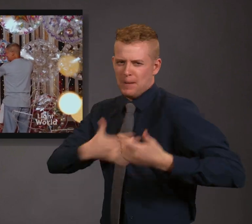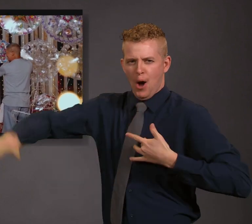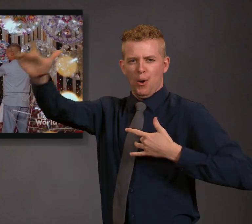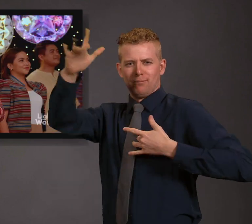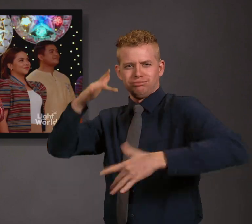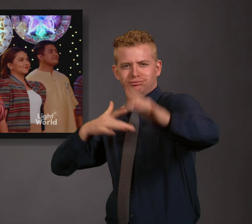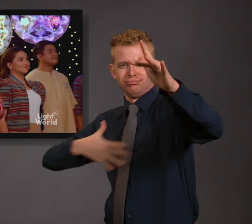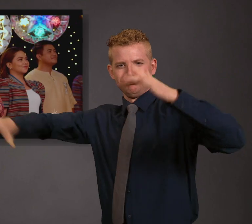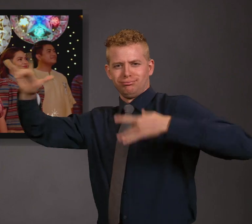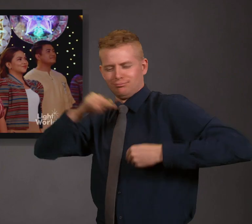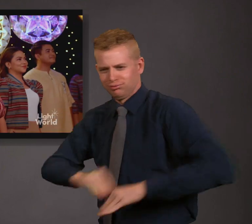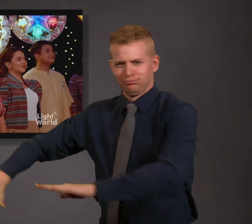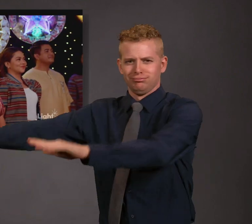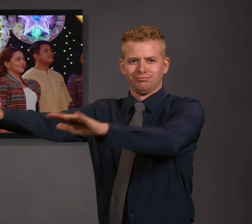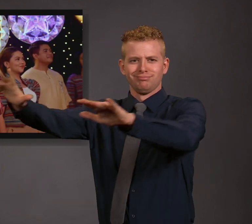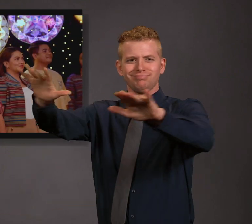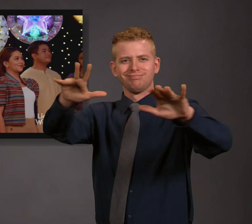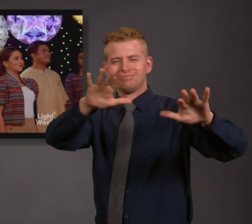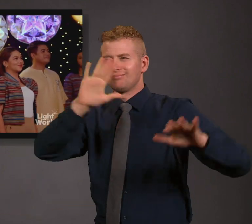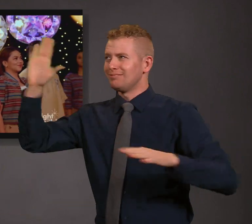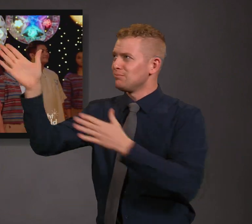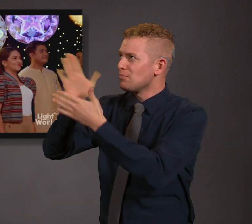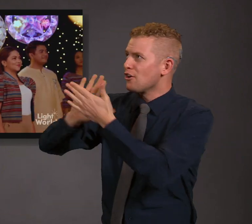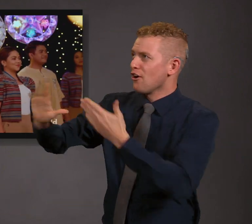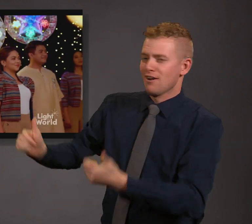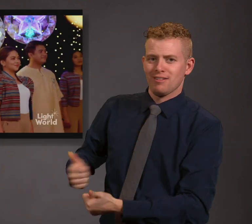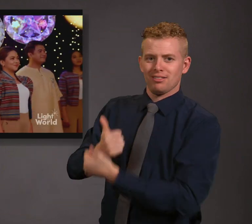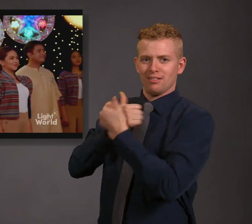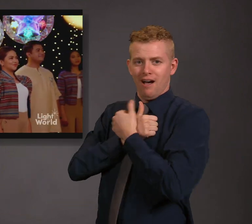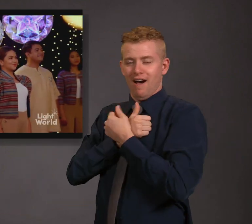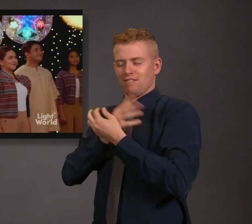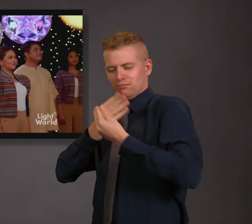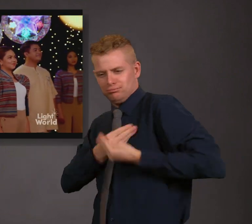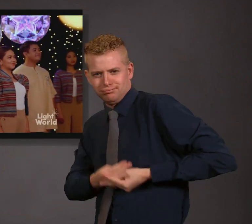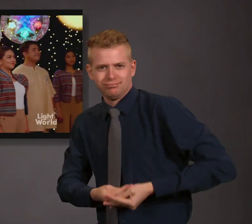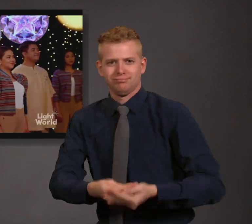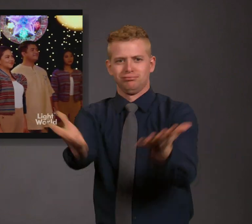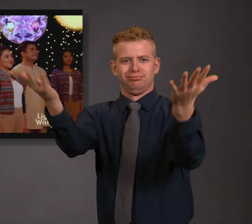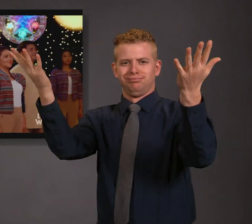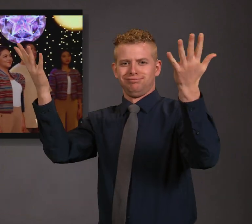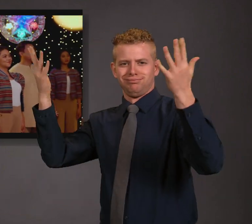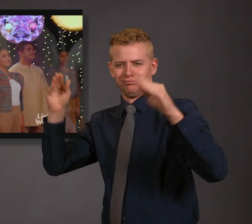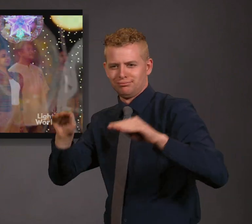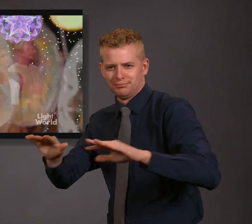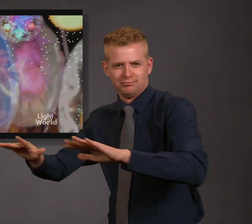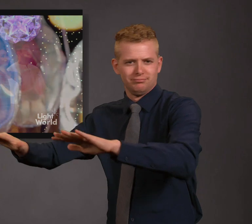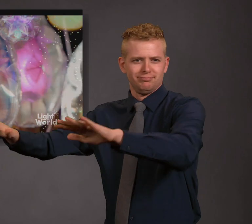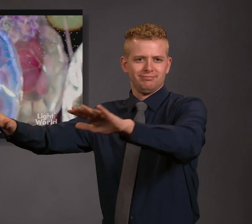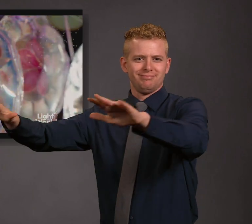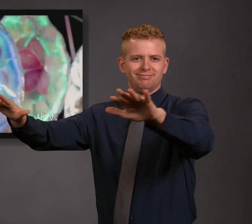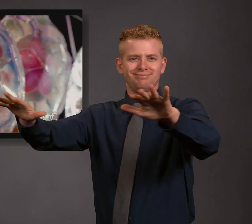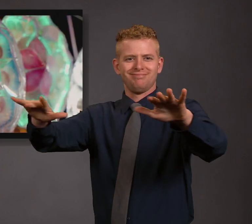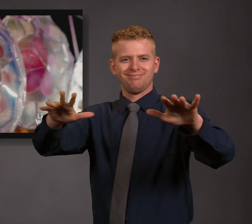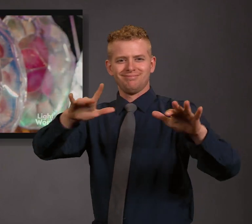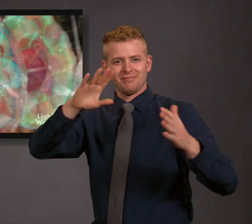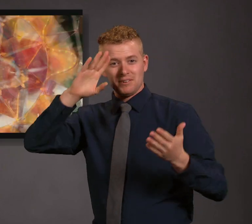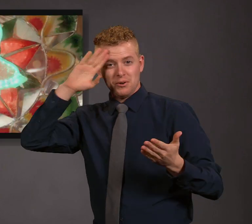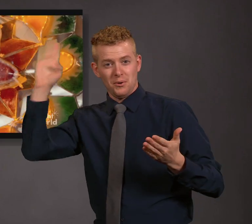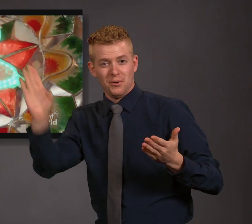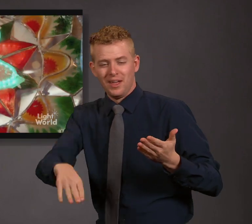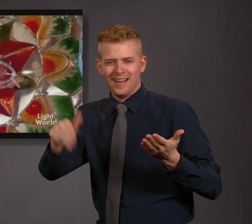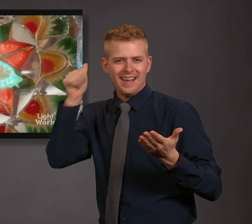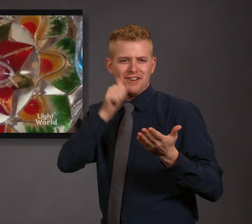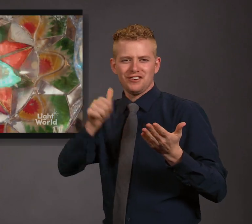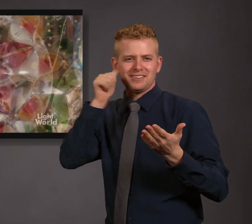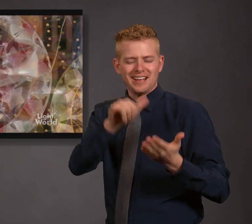mga pusong Pungunang pagmamahal niya Araw-araw